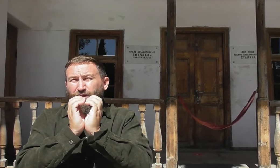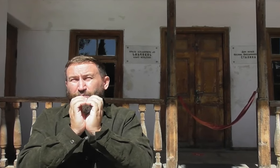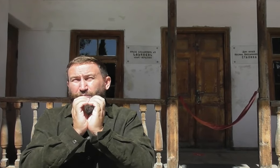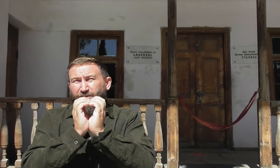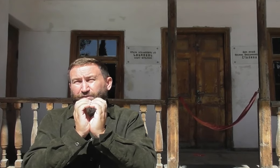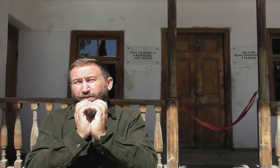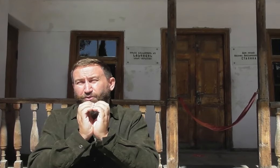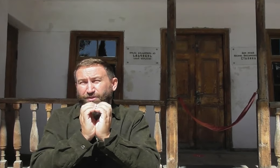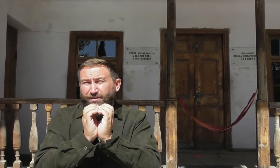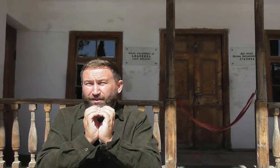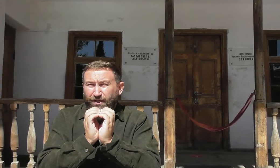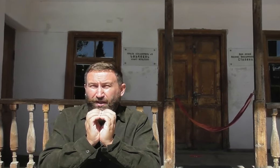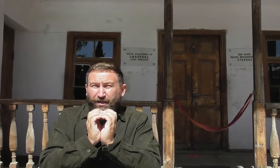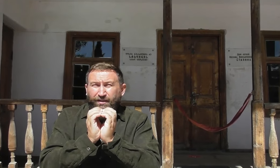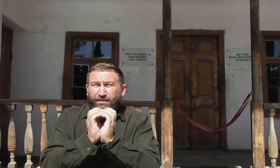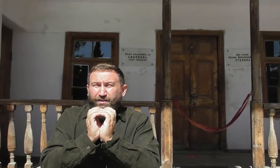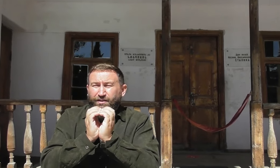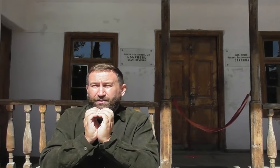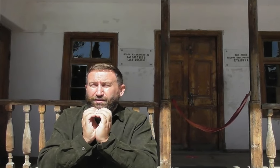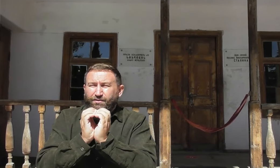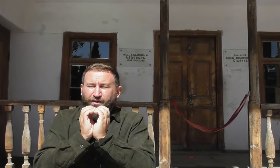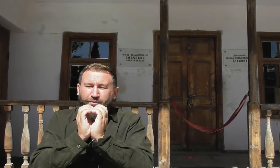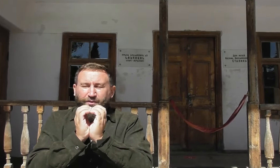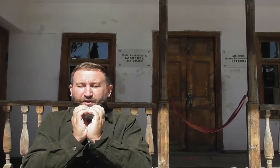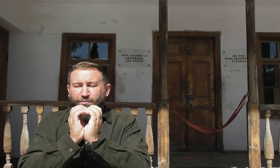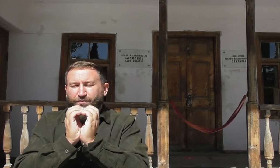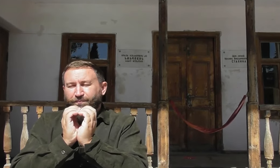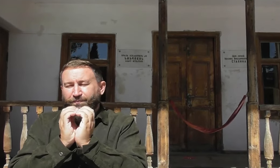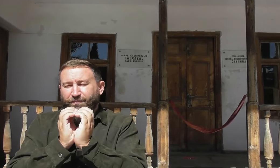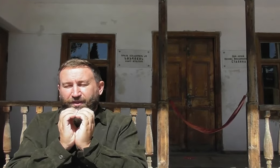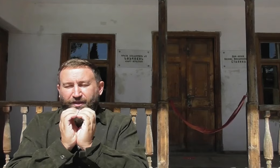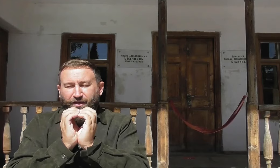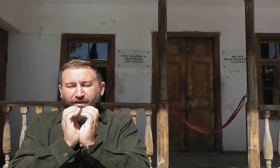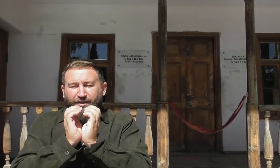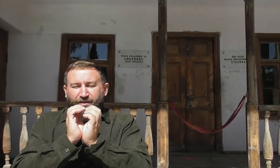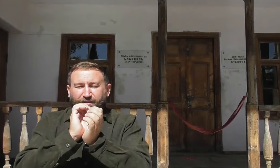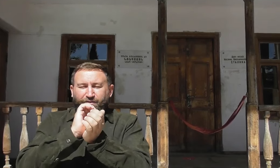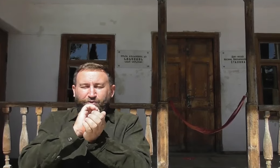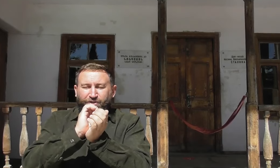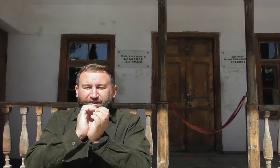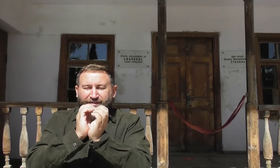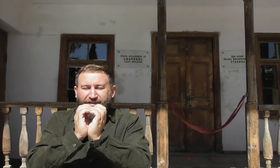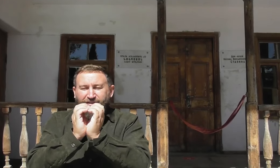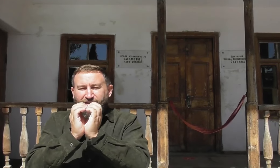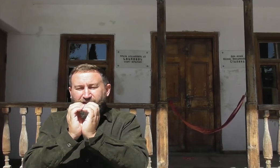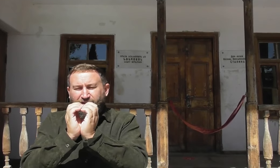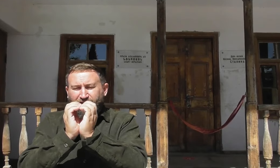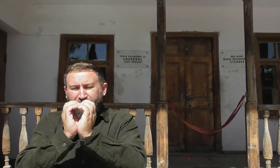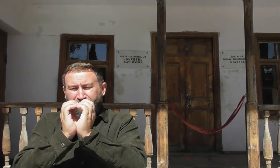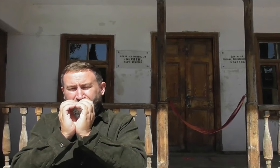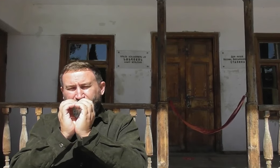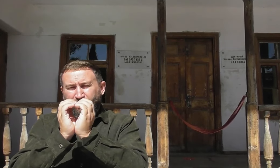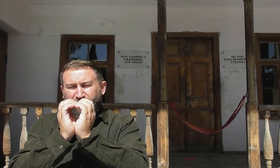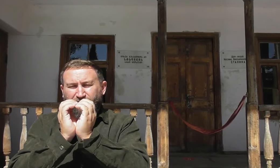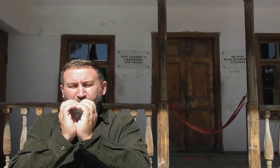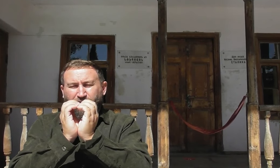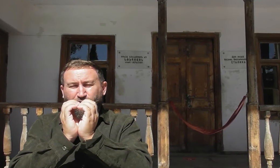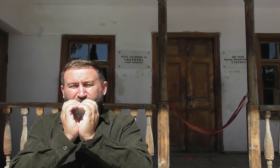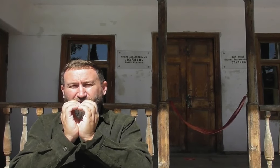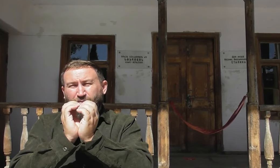борьбу противоположностей. Не единство, а именно борьбу. Так вот, через соединение противоположностей,